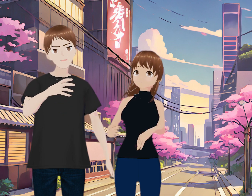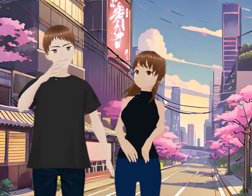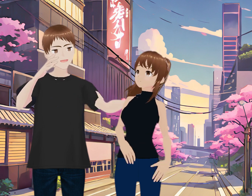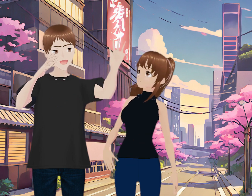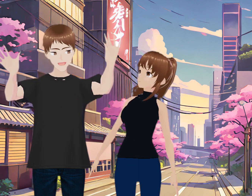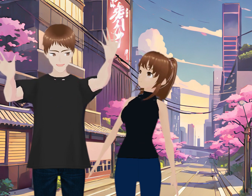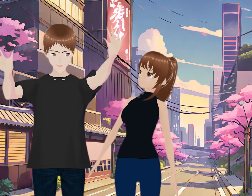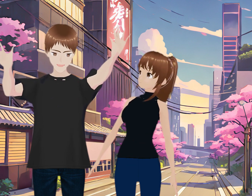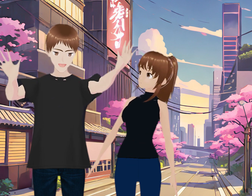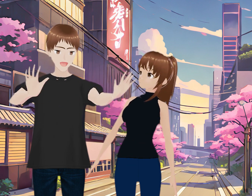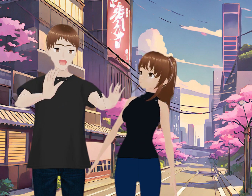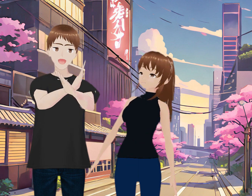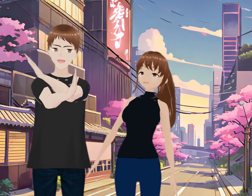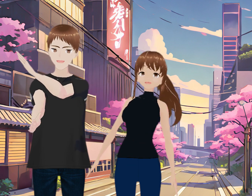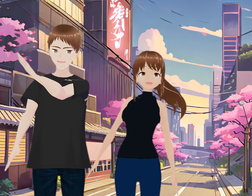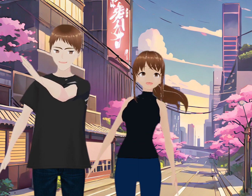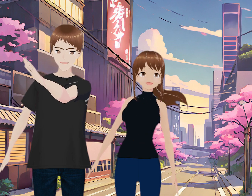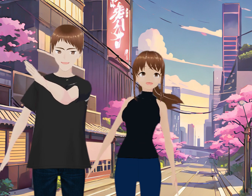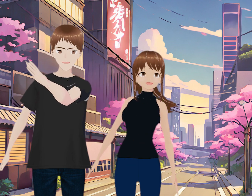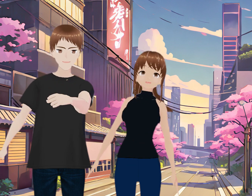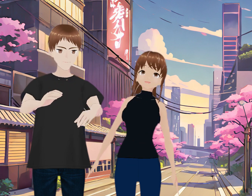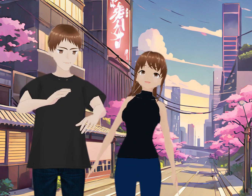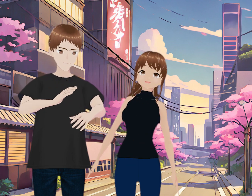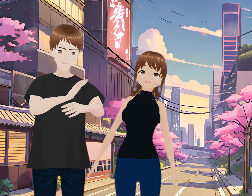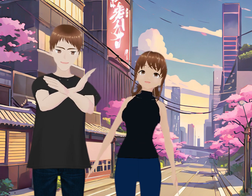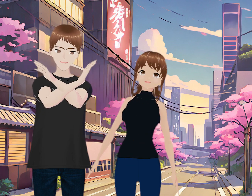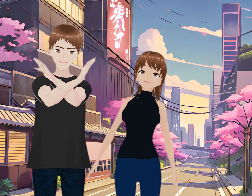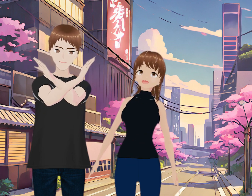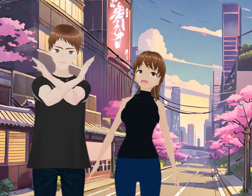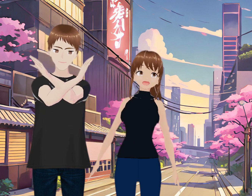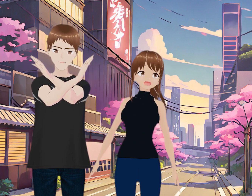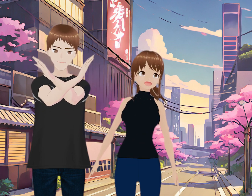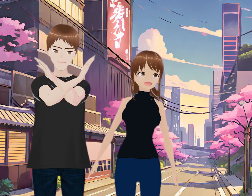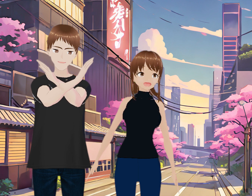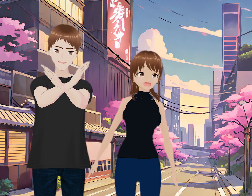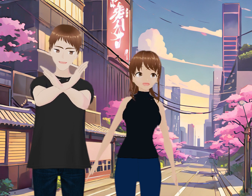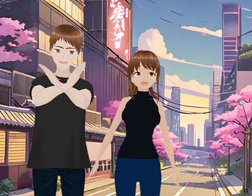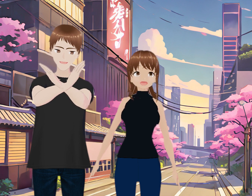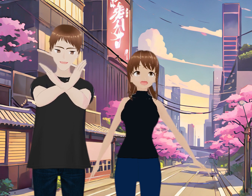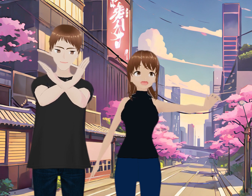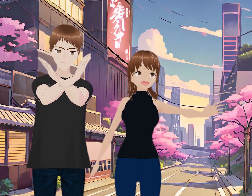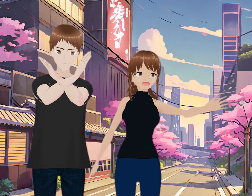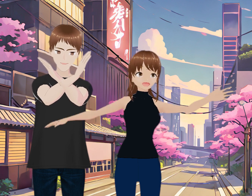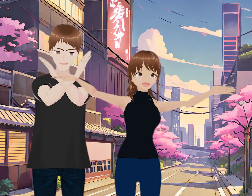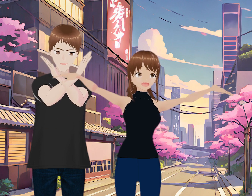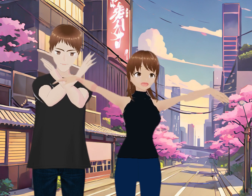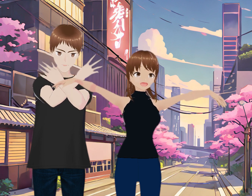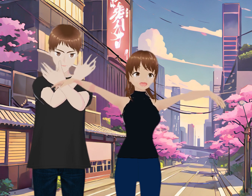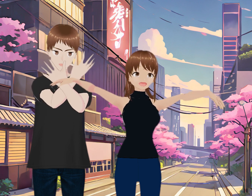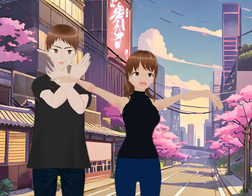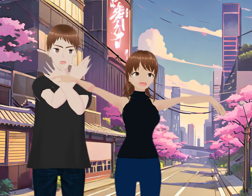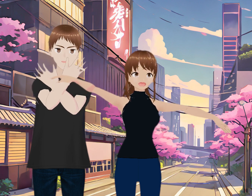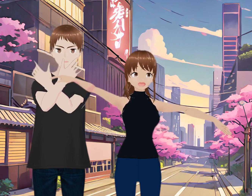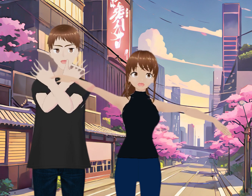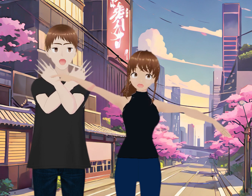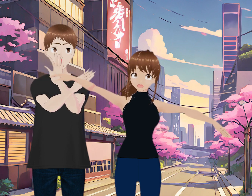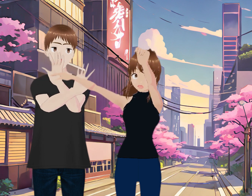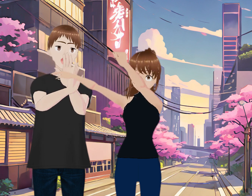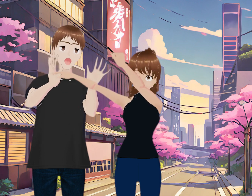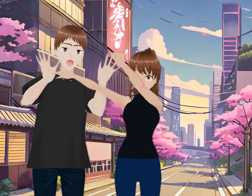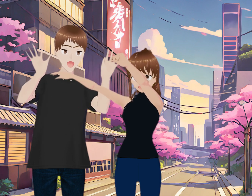recomendaciones Bueno En X X Ay mira Hasta se me descuadra el mono Cuando trato de hacerle X Ay En los brazos ya se fusionaron